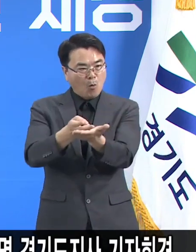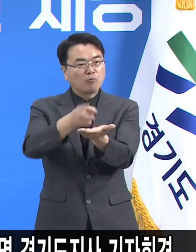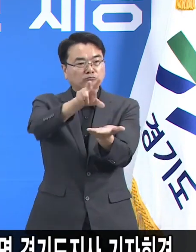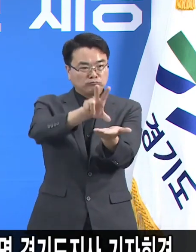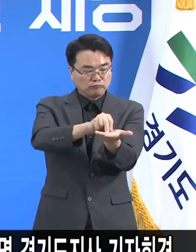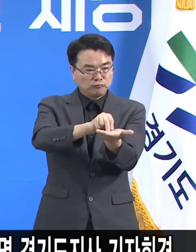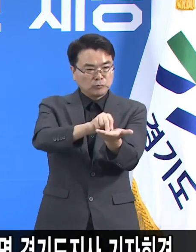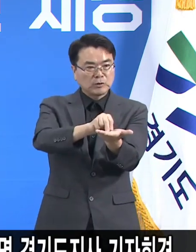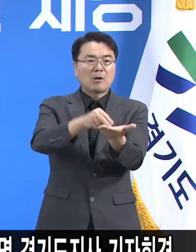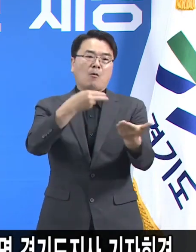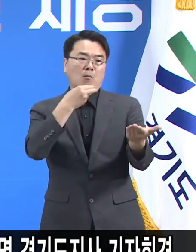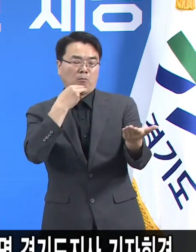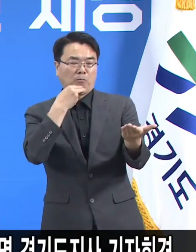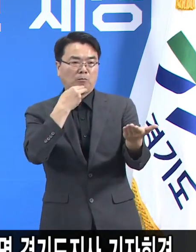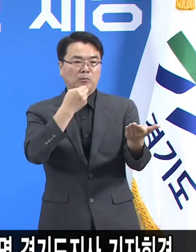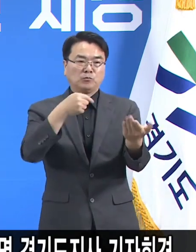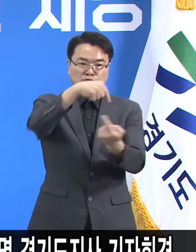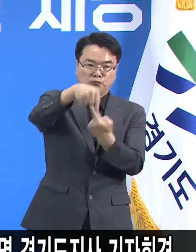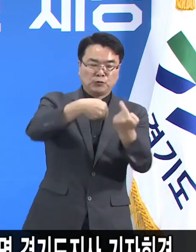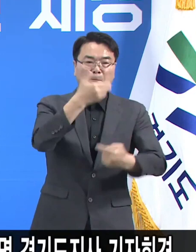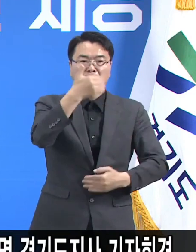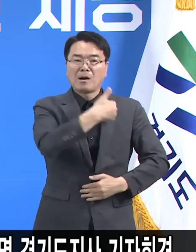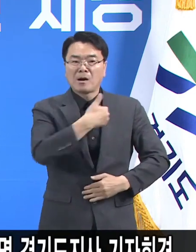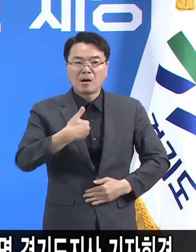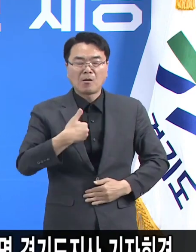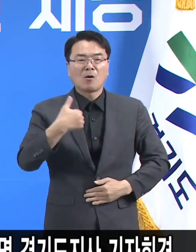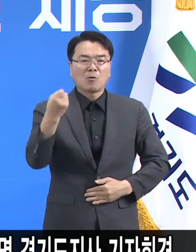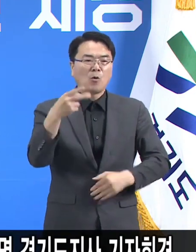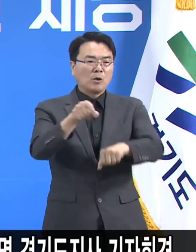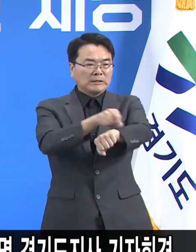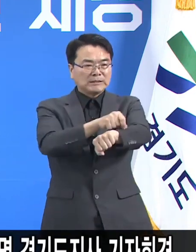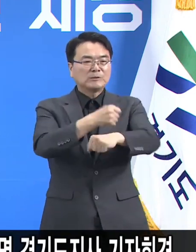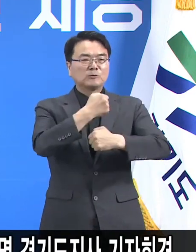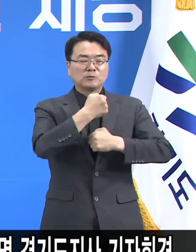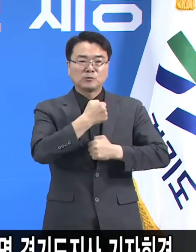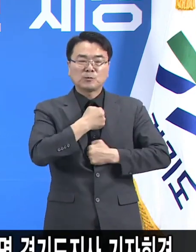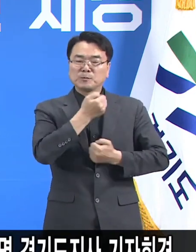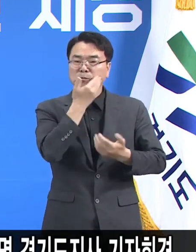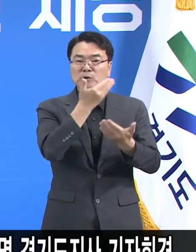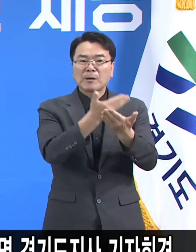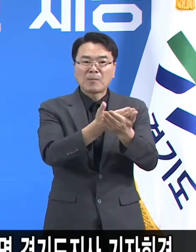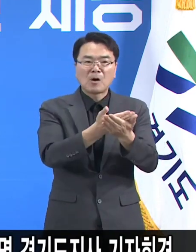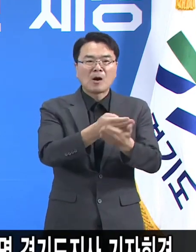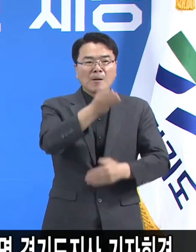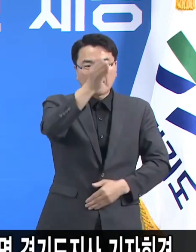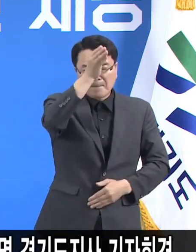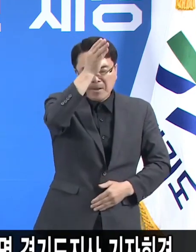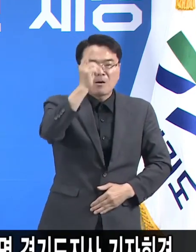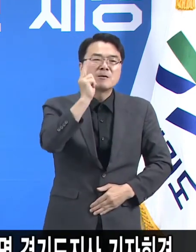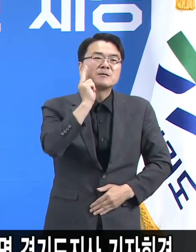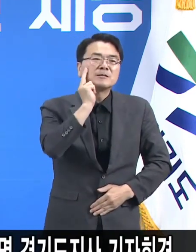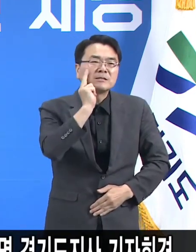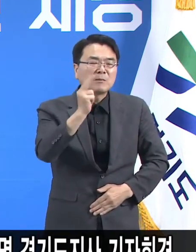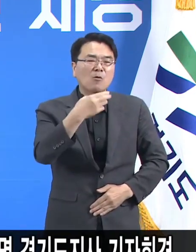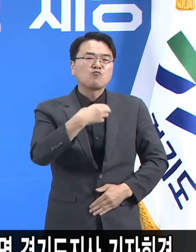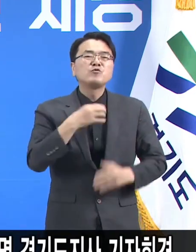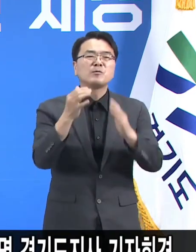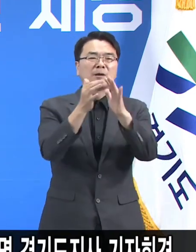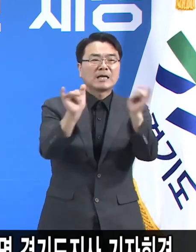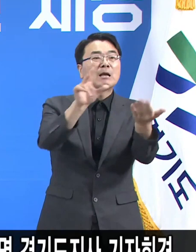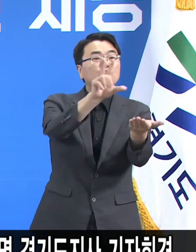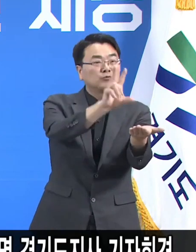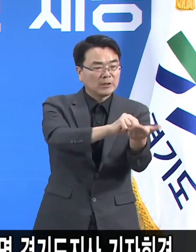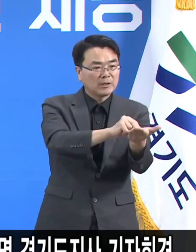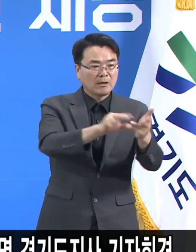상태로는 우려되지 않습니다. 특히 제일 중요한 게 중증, 위증, 위중증 환자의 문제인데